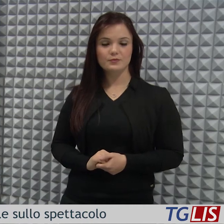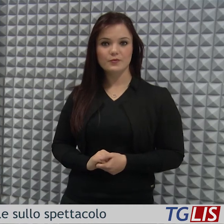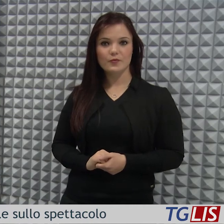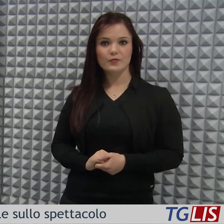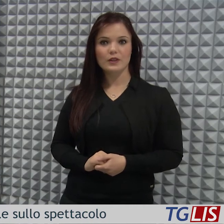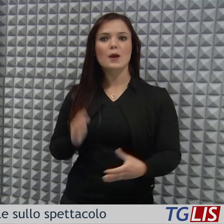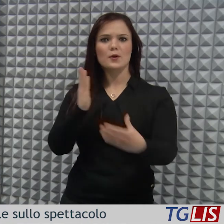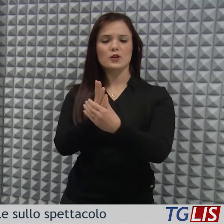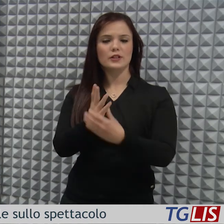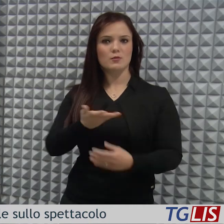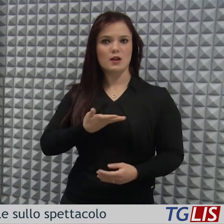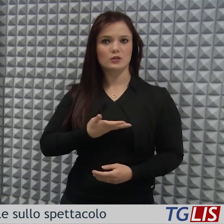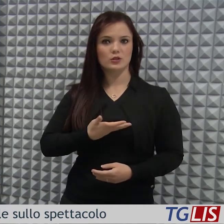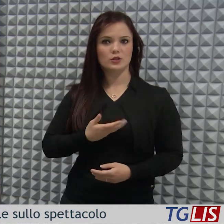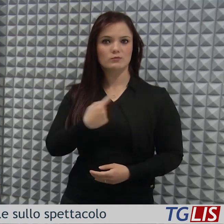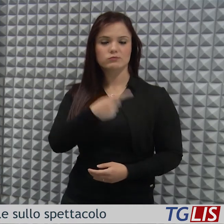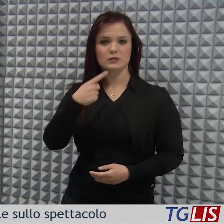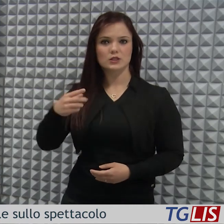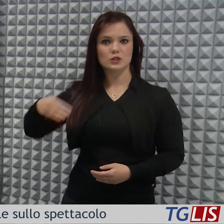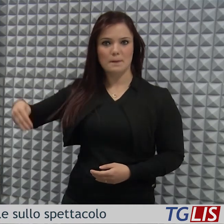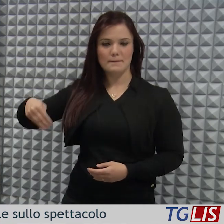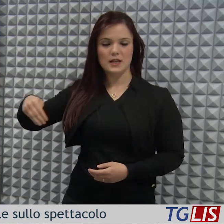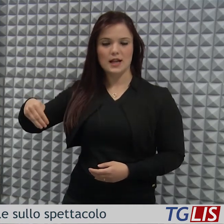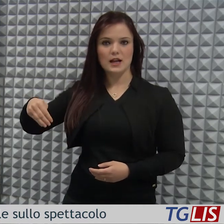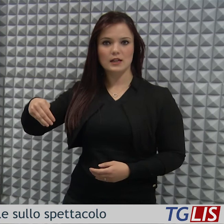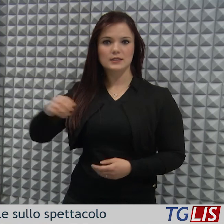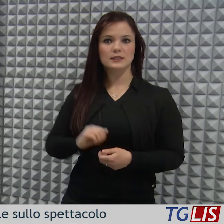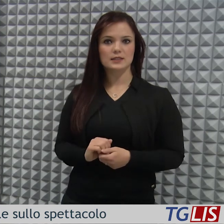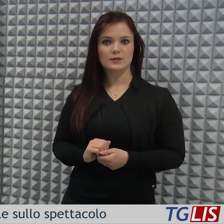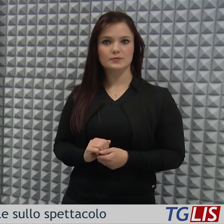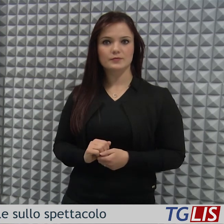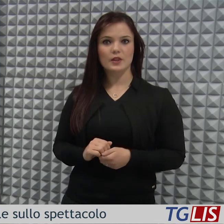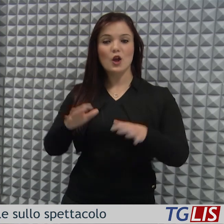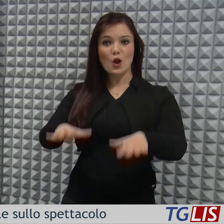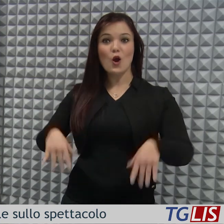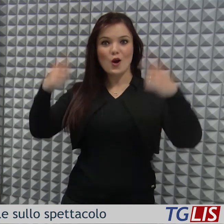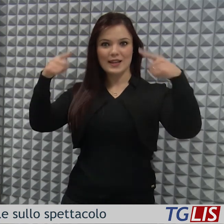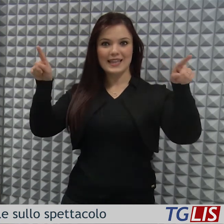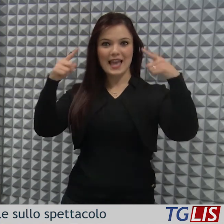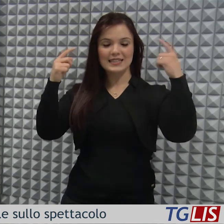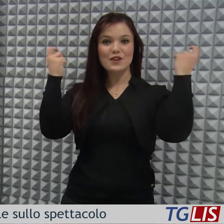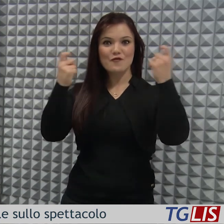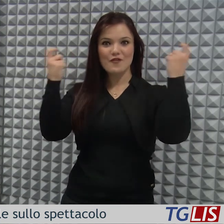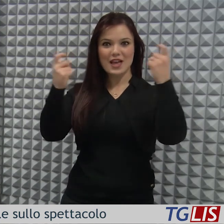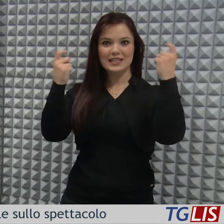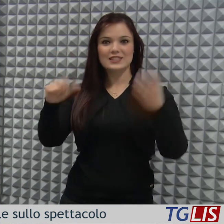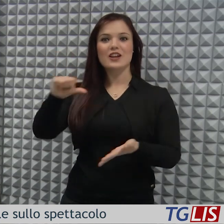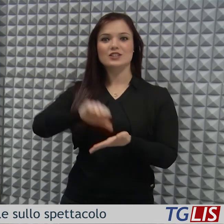Grazie al provvedimento, evidenzia Minardi, anche le orchestre, i festival,